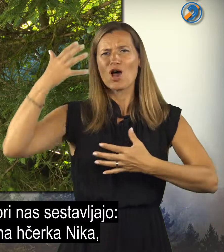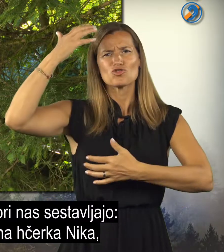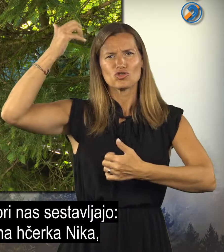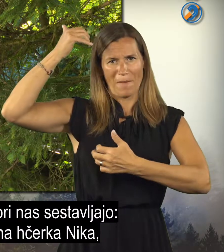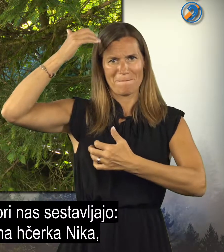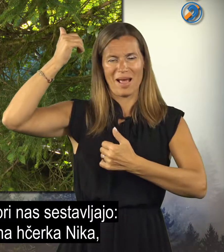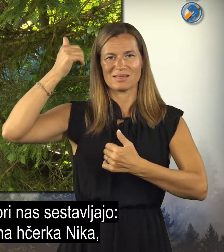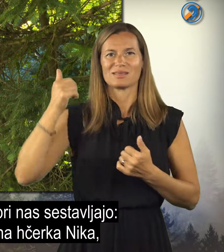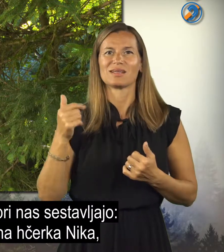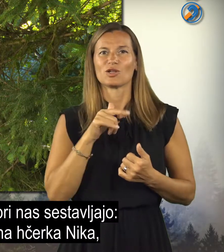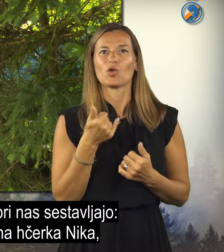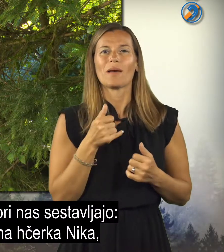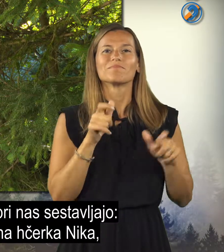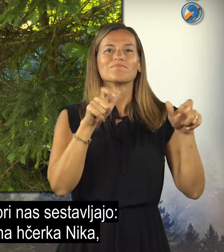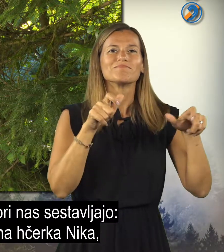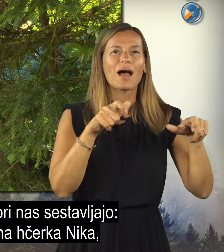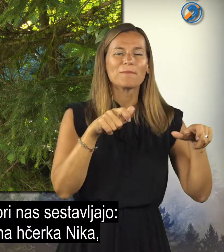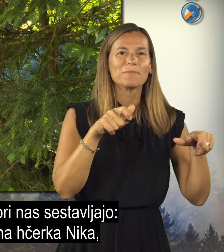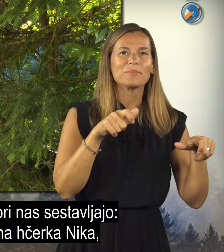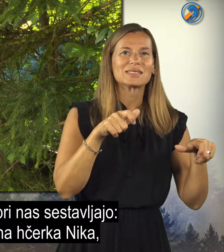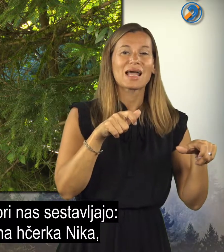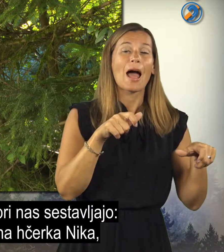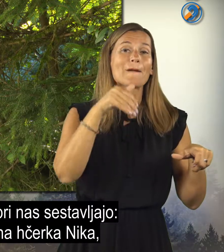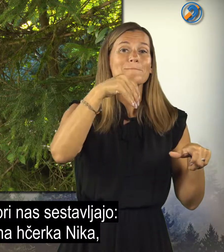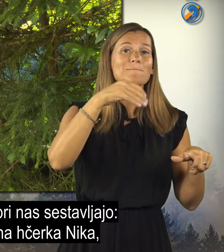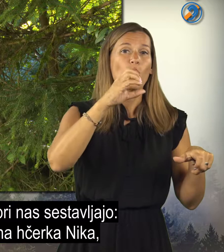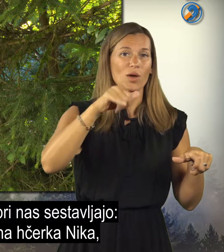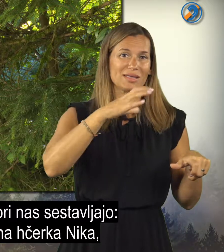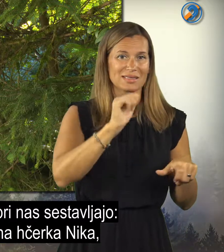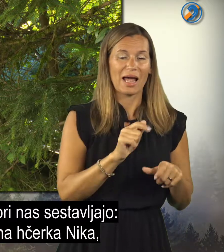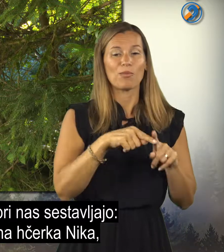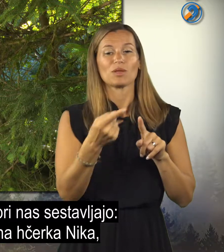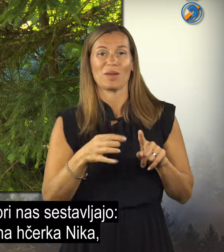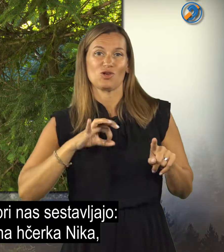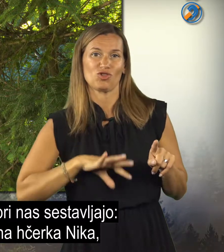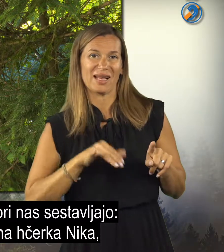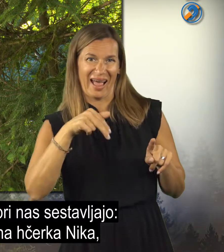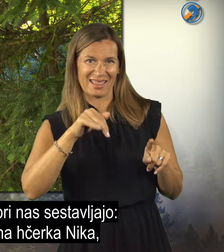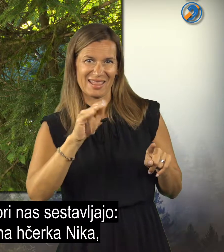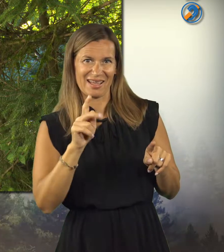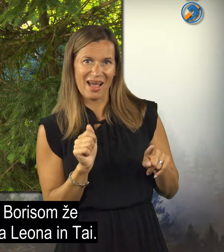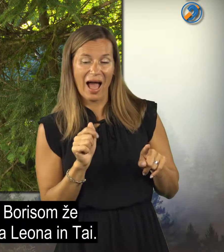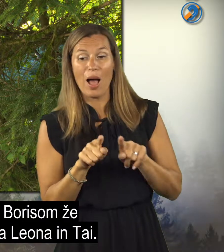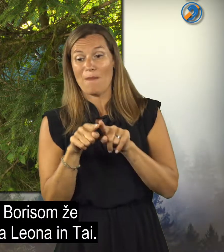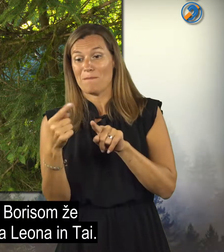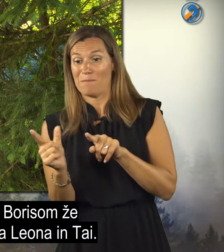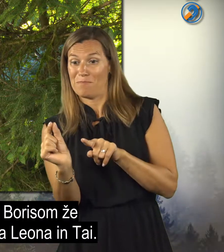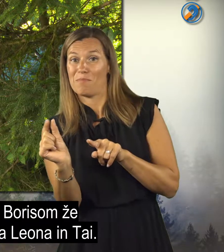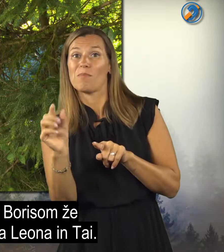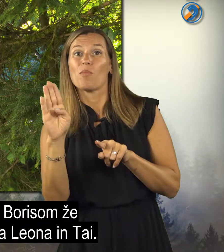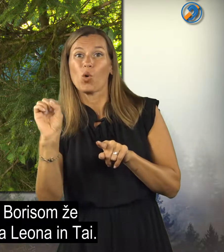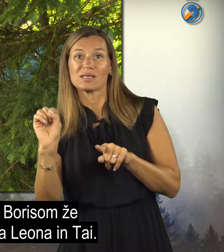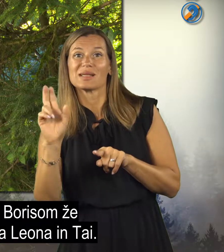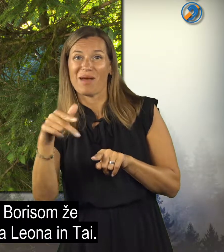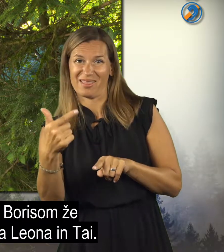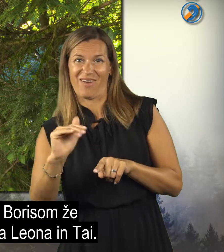Skupino šimpanzov pri nas je stavljala babica Mojca, potem njena ščerka Nika, ki ima skupaj z